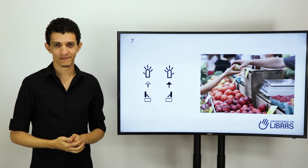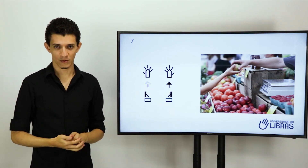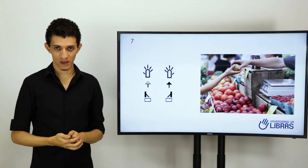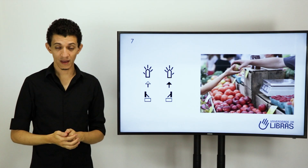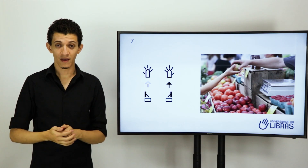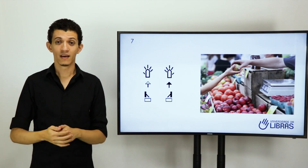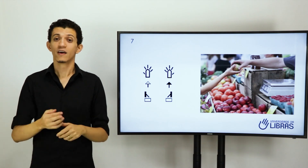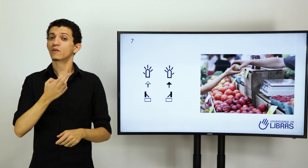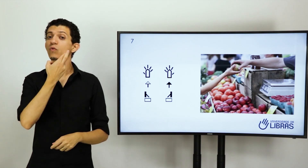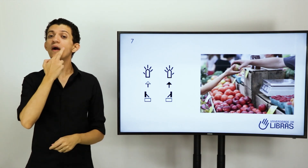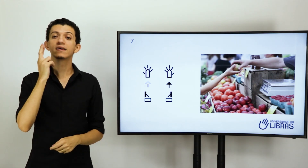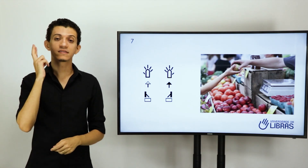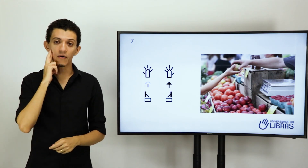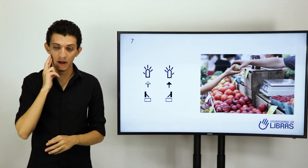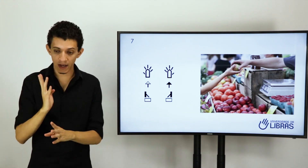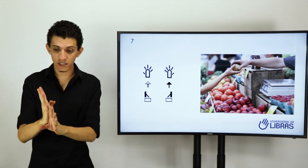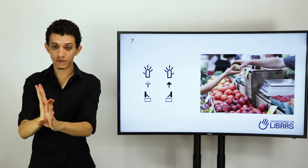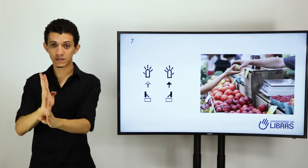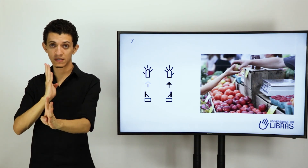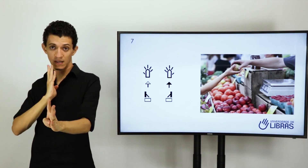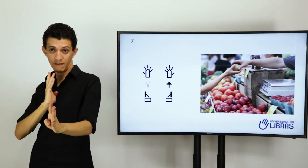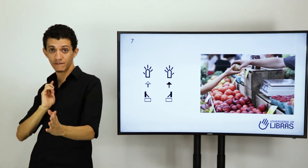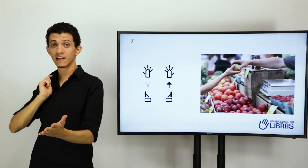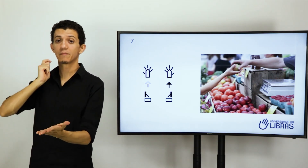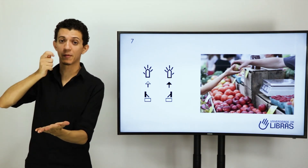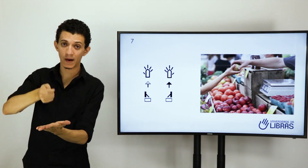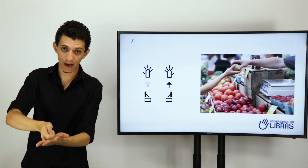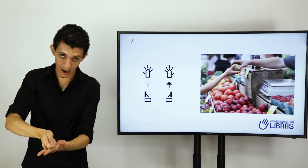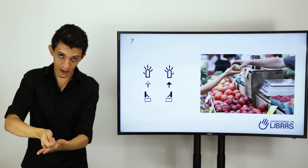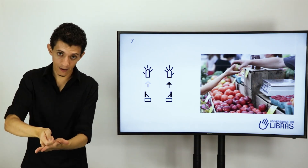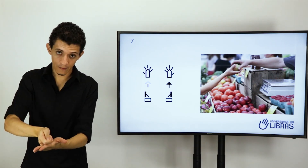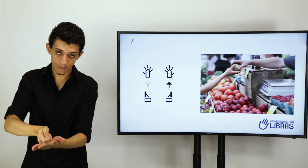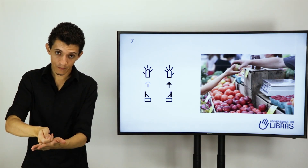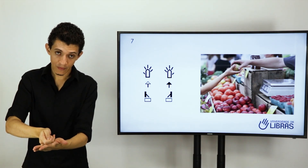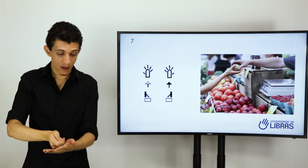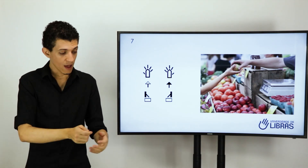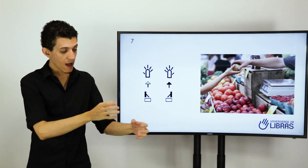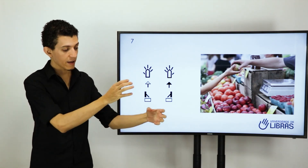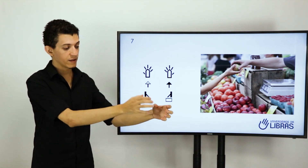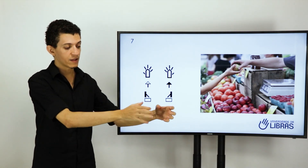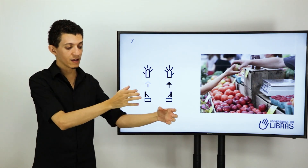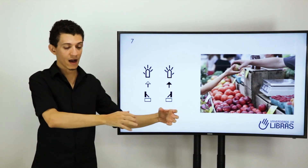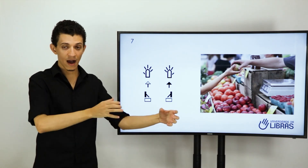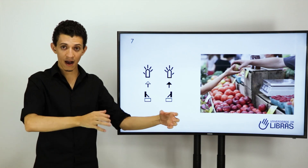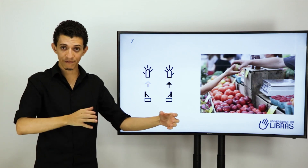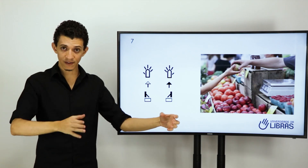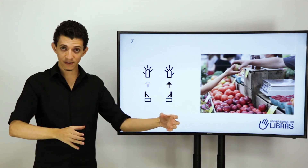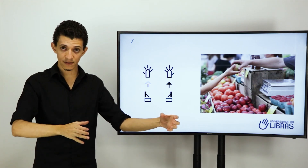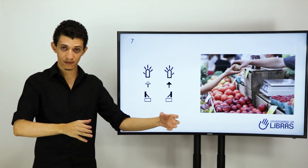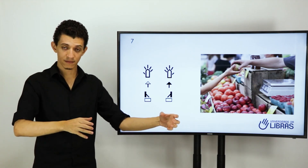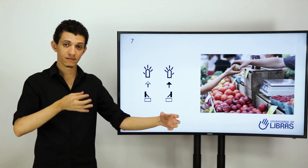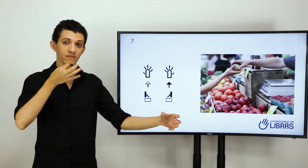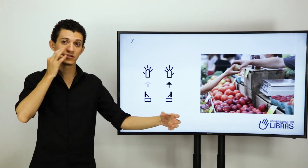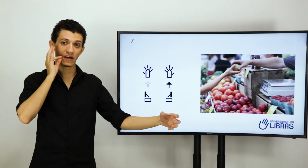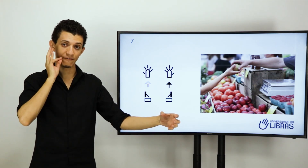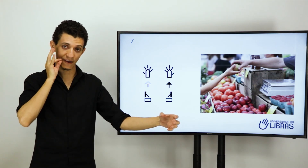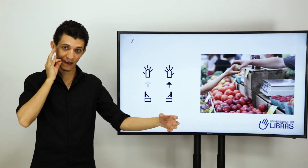Ok? Um restaurante, você está na fila para pagar, aqui tem garrafas de café,